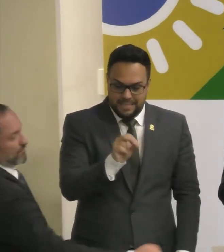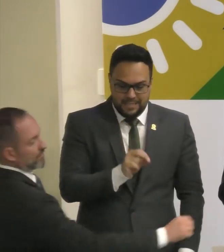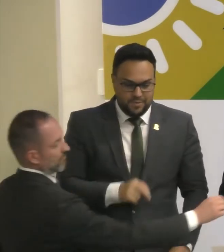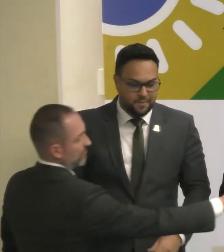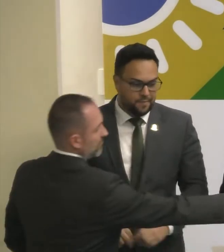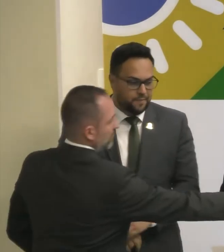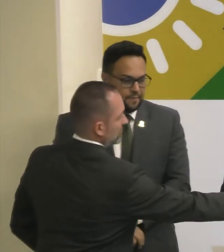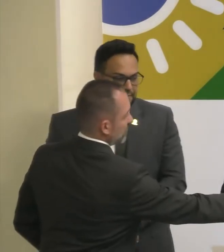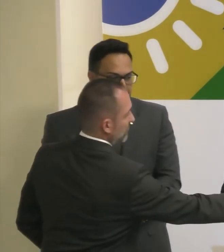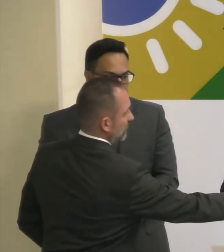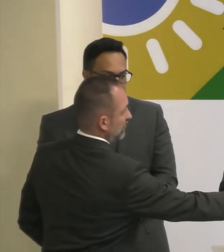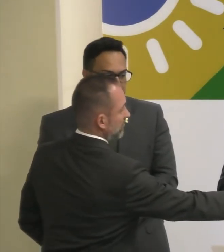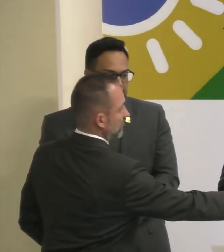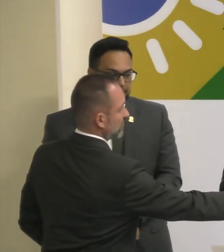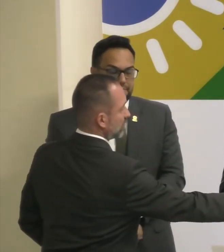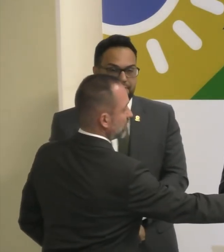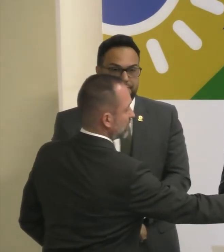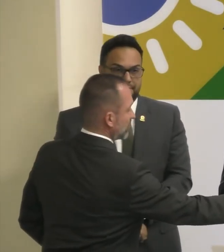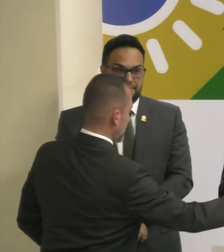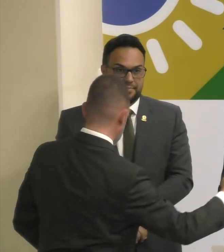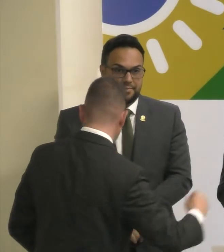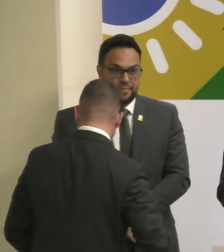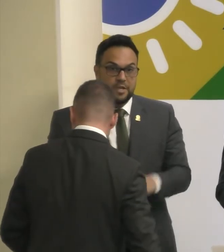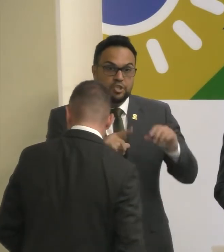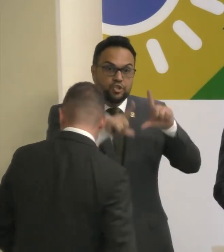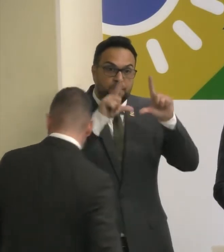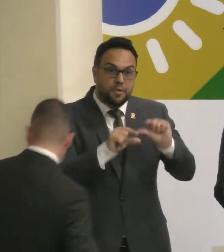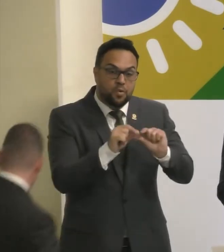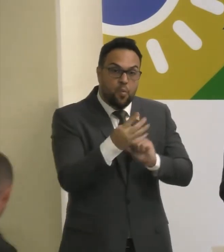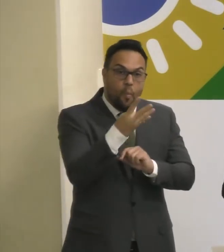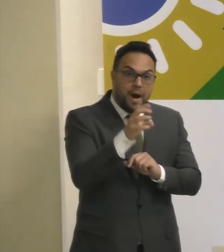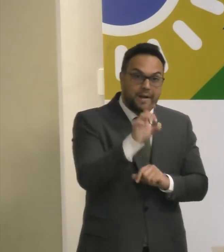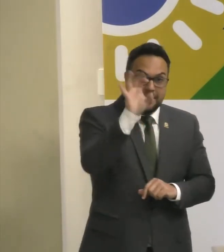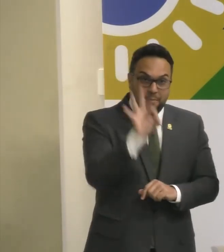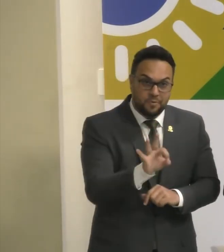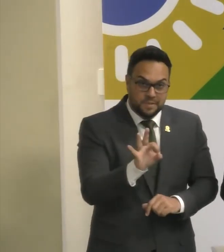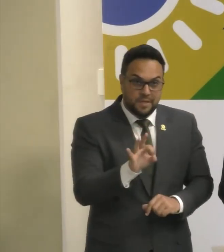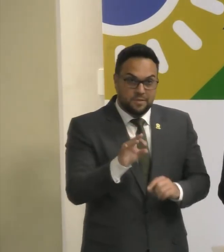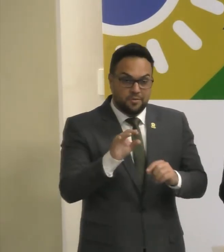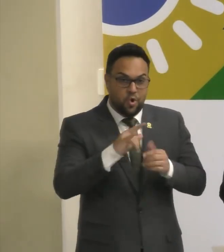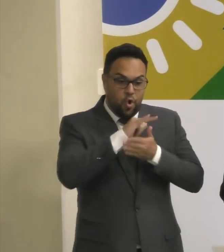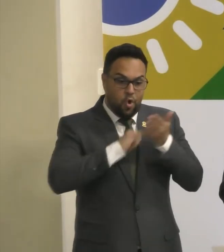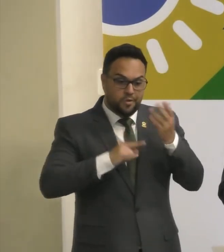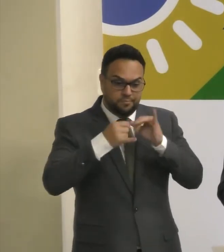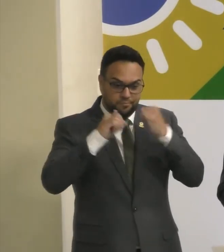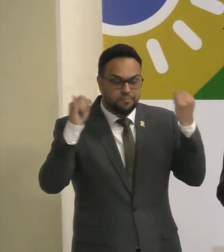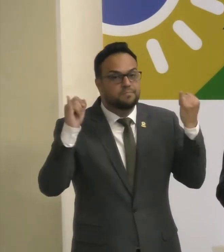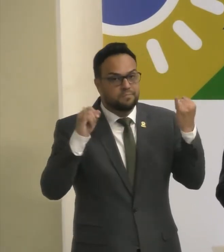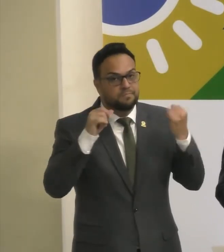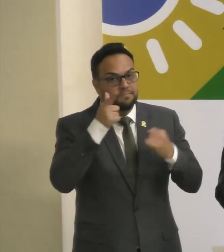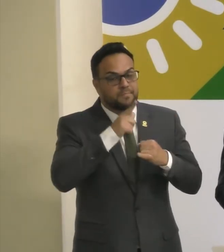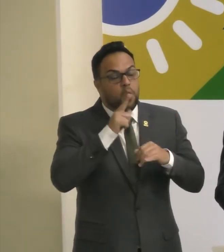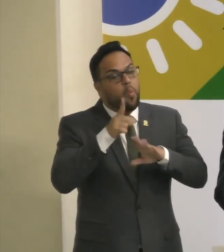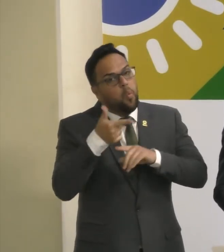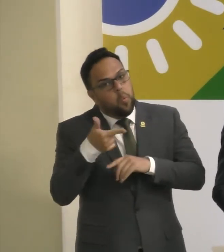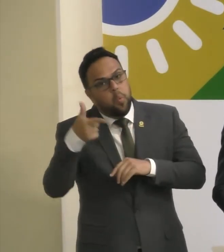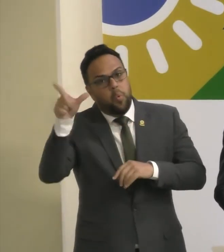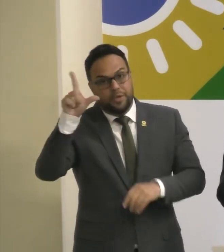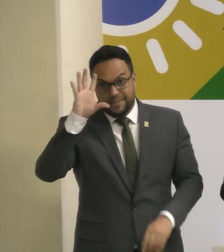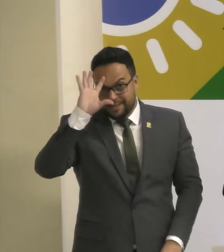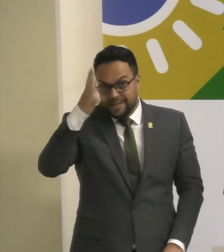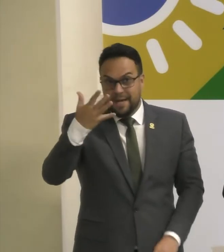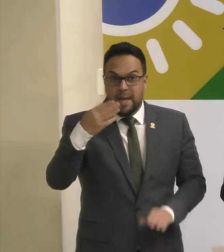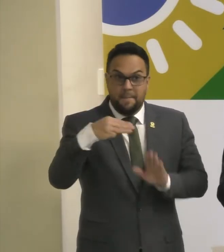reduzindo até 40% a conta de luz, isso é muito bem-vindo. Outras medidas estão sendo tomadas, como a